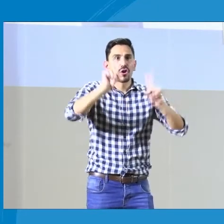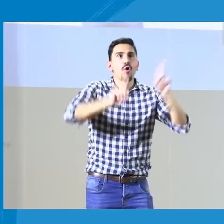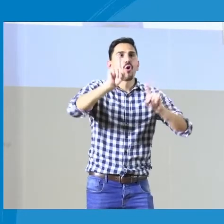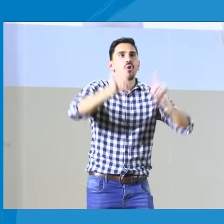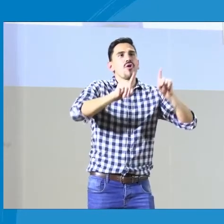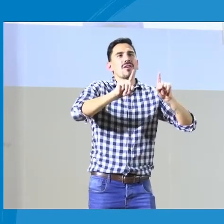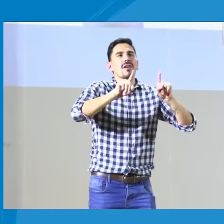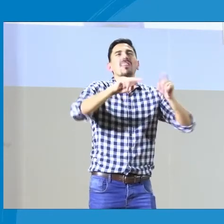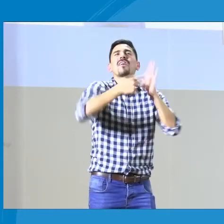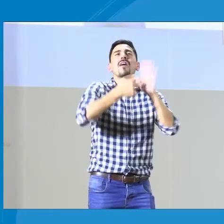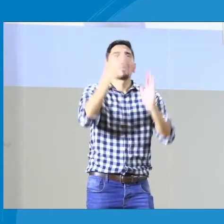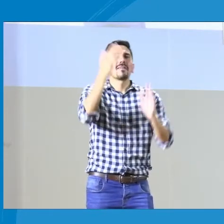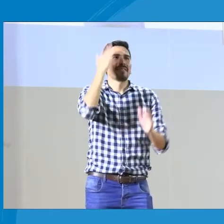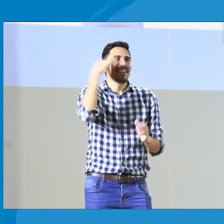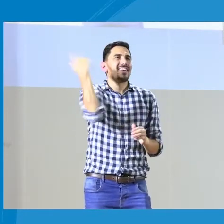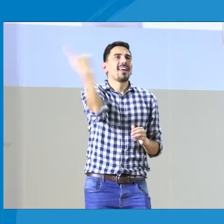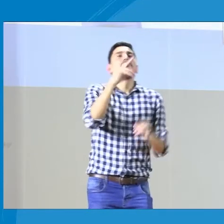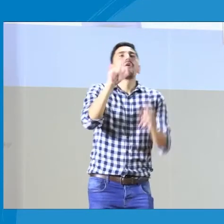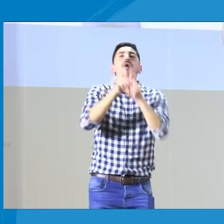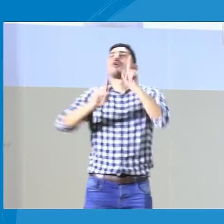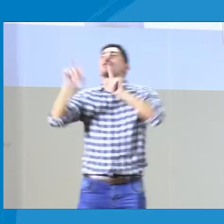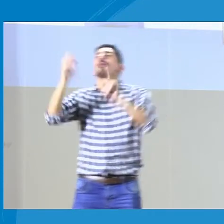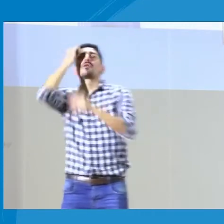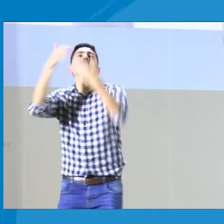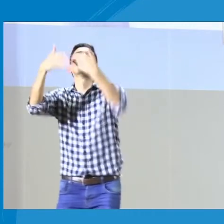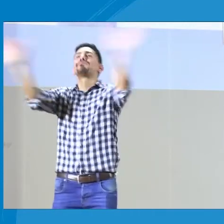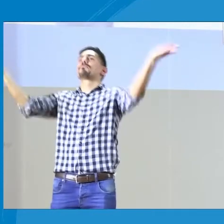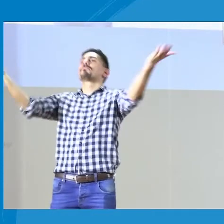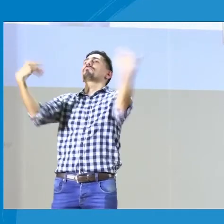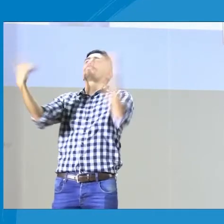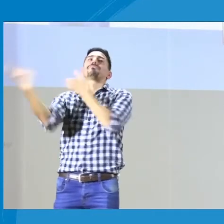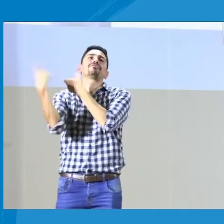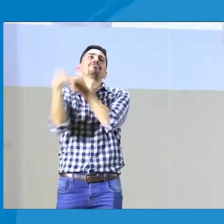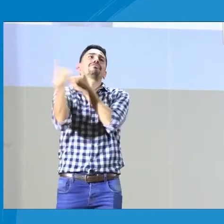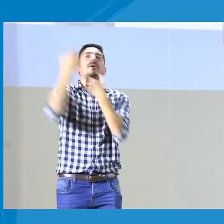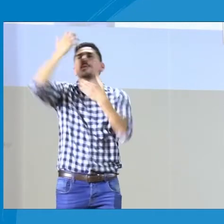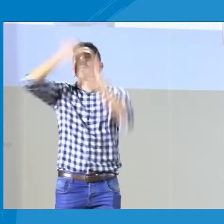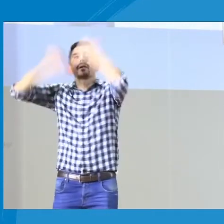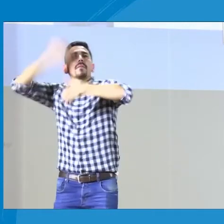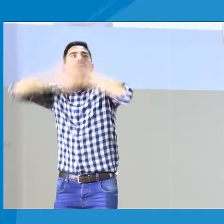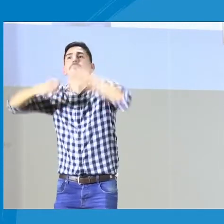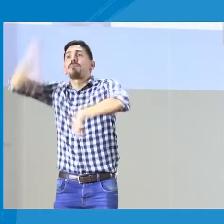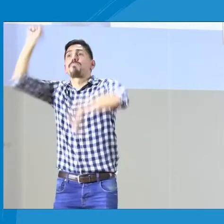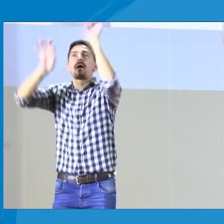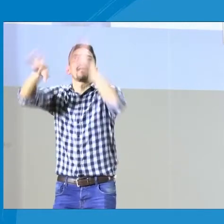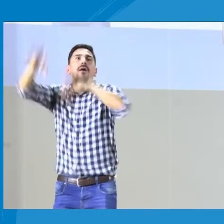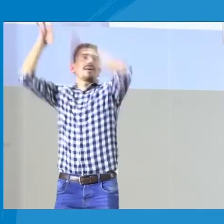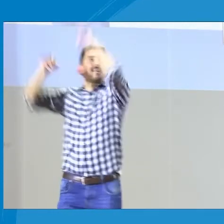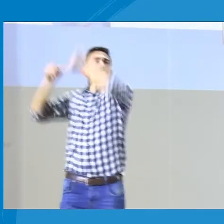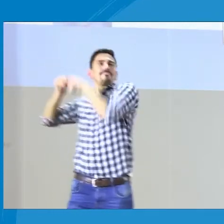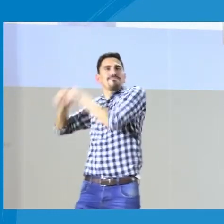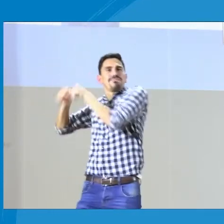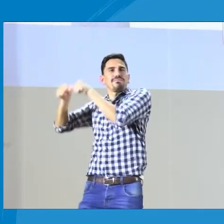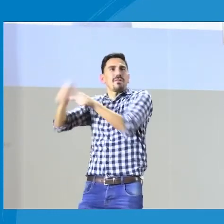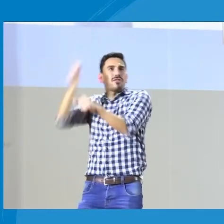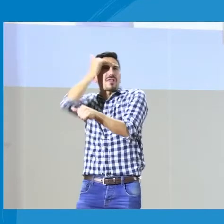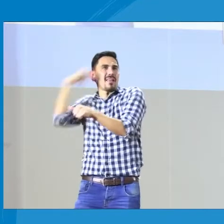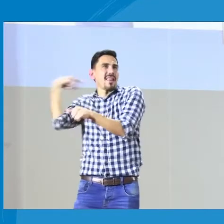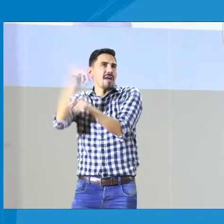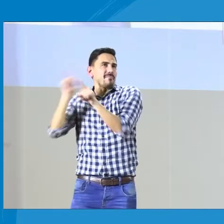maestros bilingües. Como ustedes saben, el concurso de maestros es abierto y de allí se dan